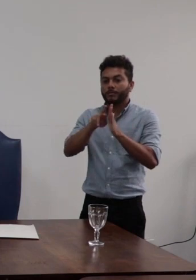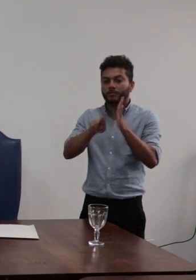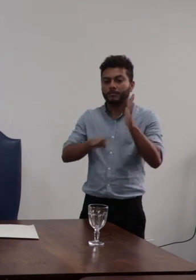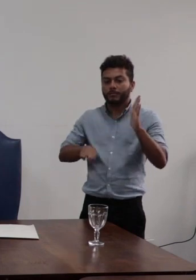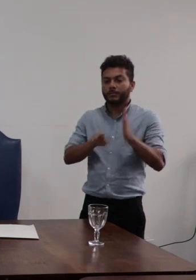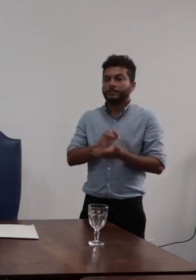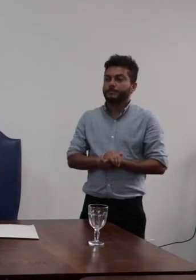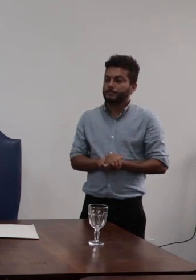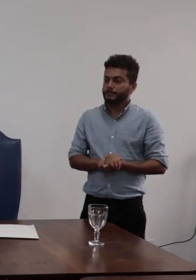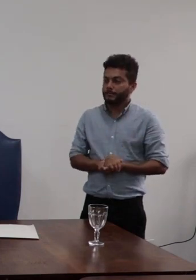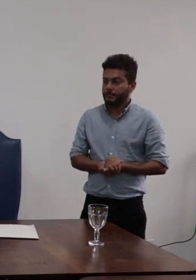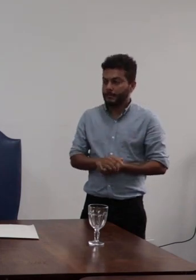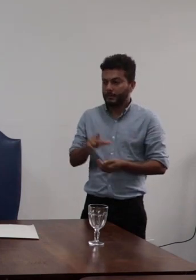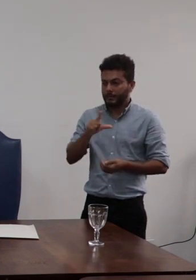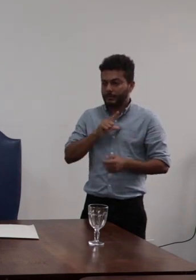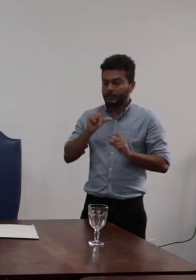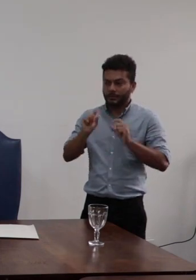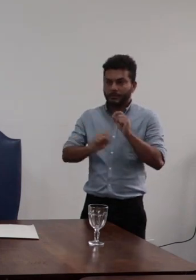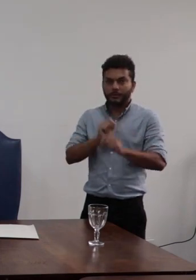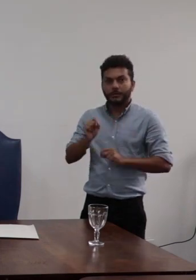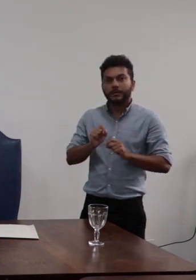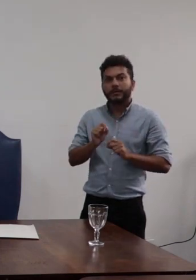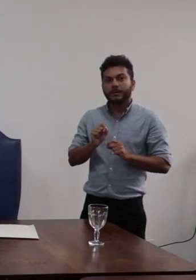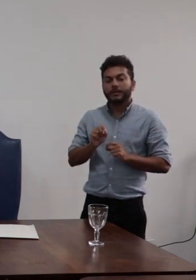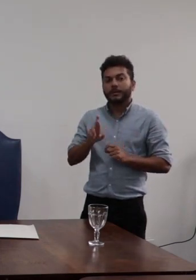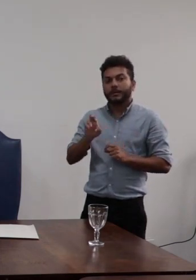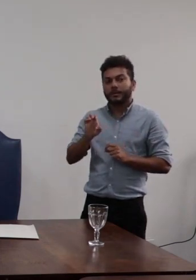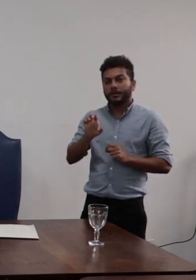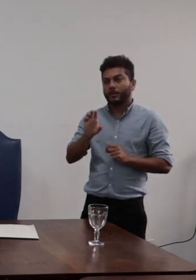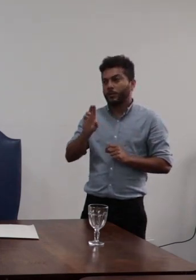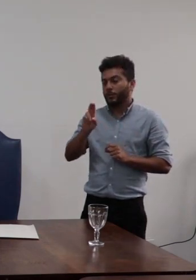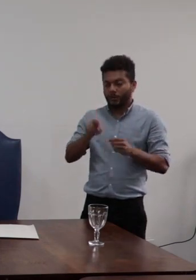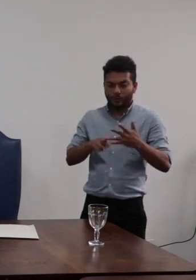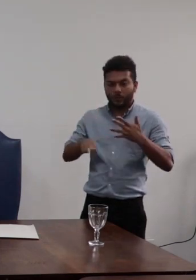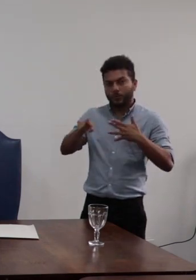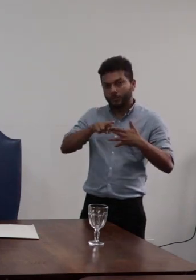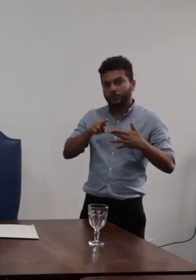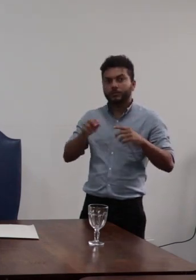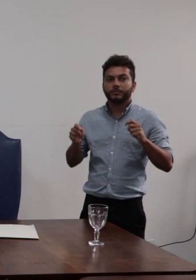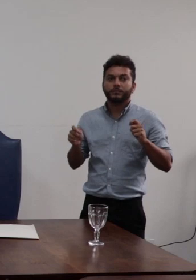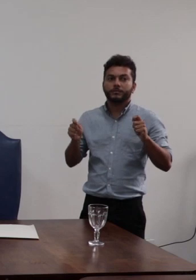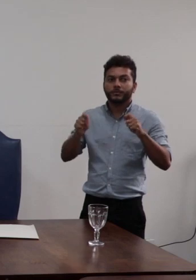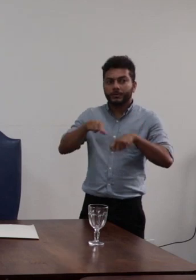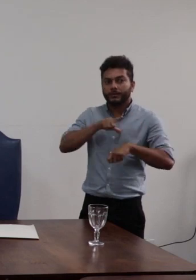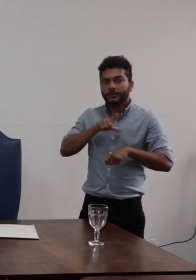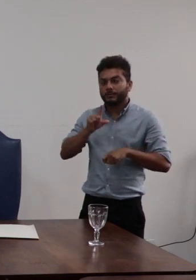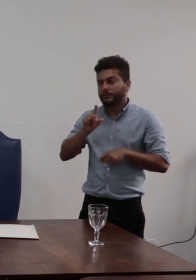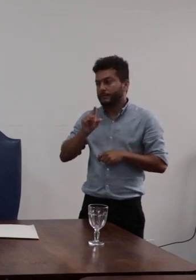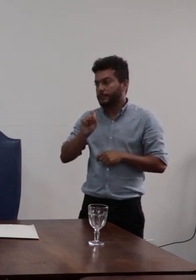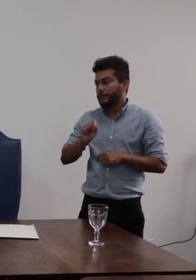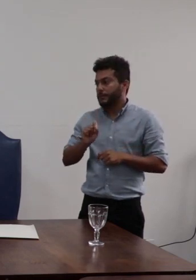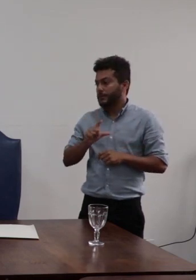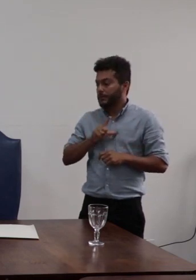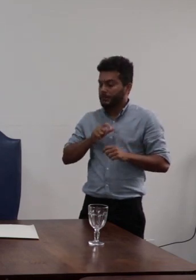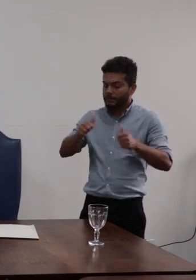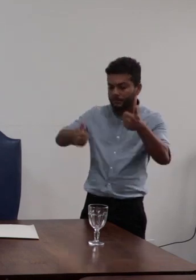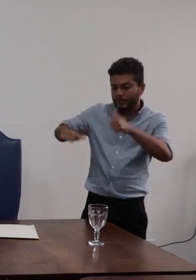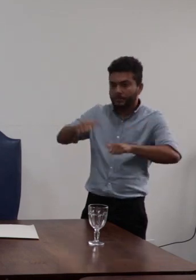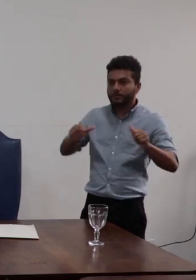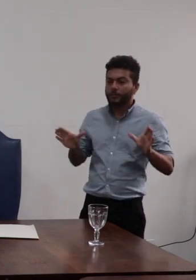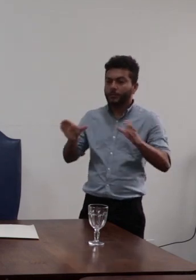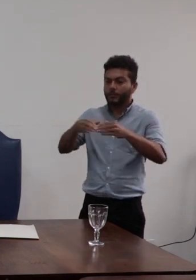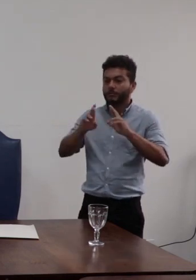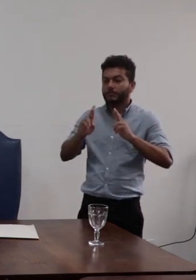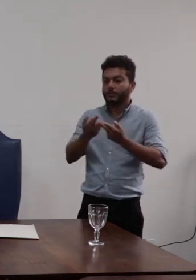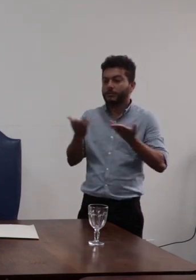cabe recurso portanto esse recurso foi repetido para apreciação do pleno do consumo dessa forma